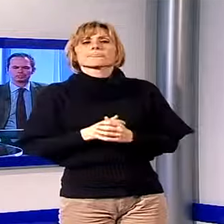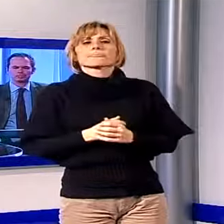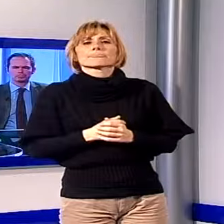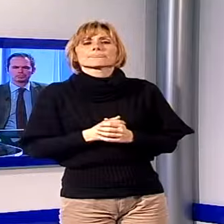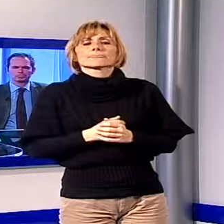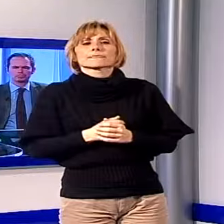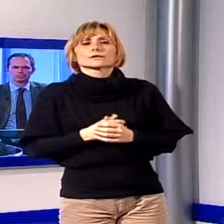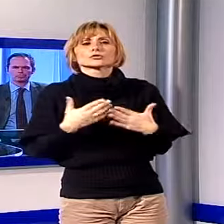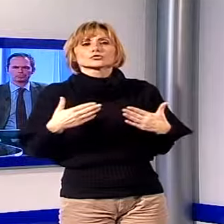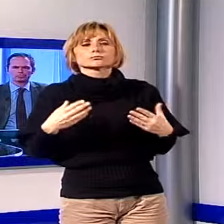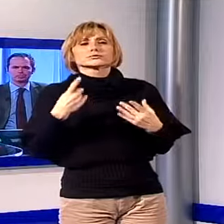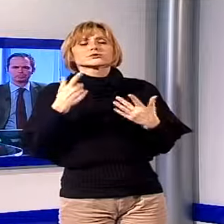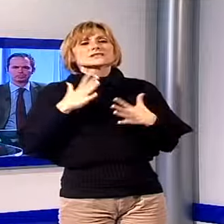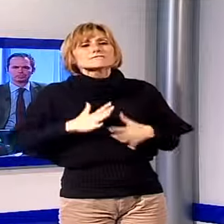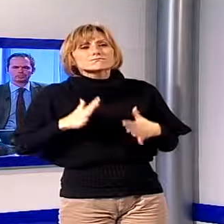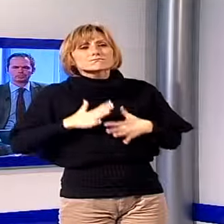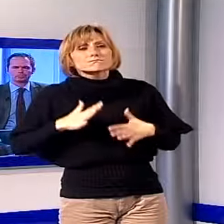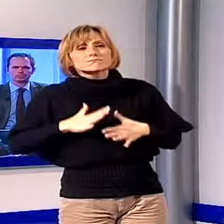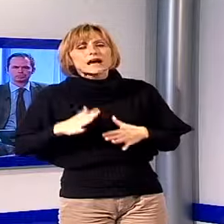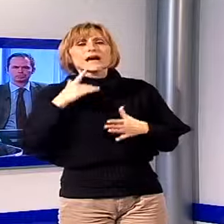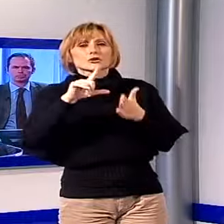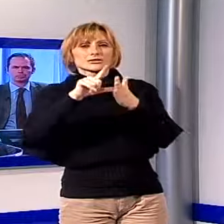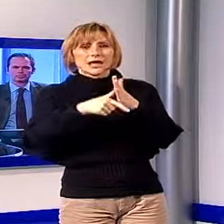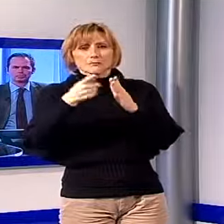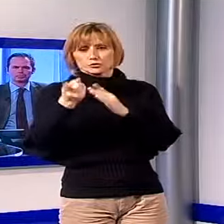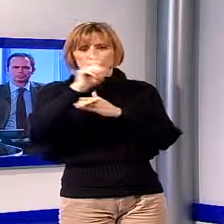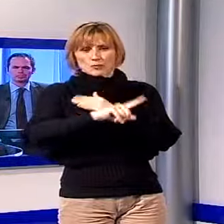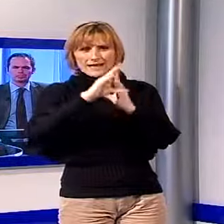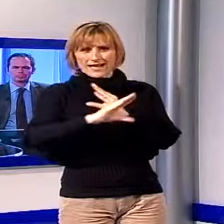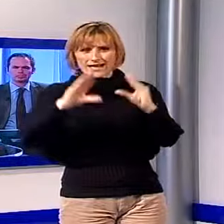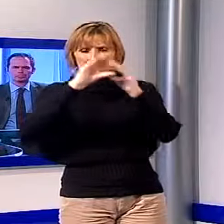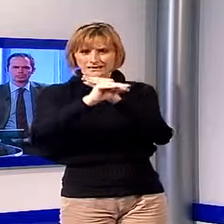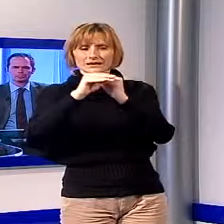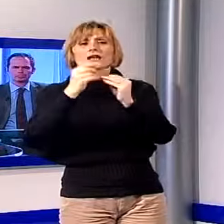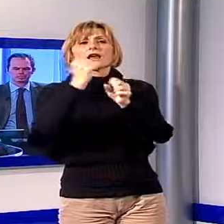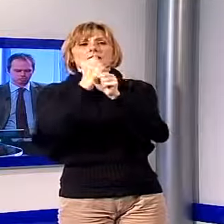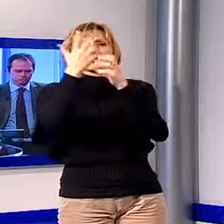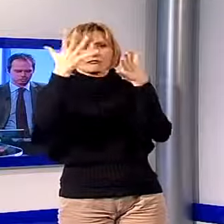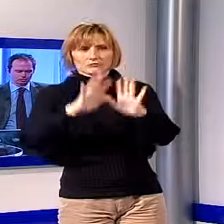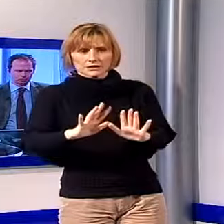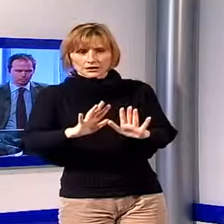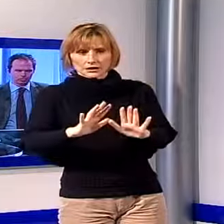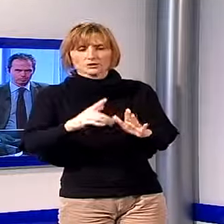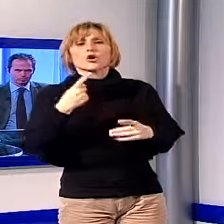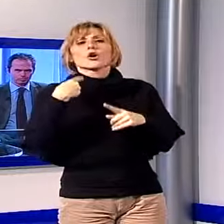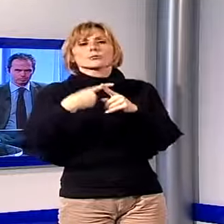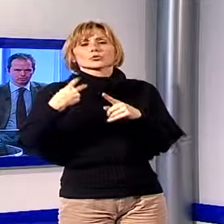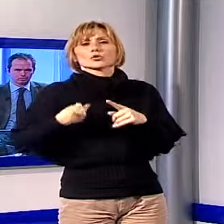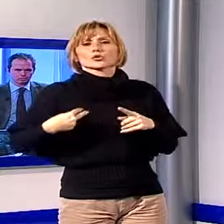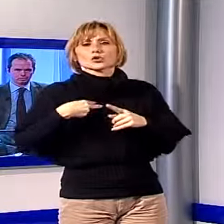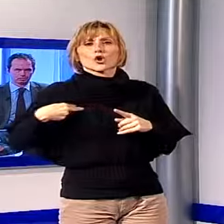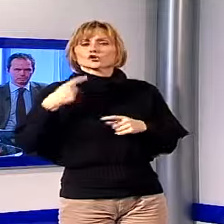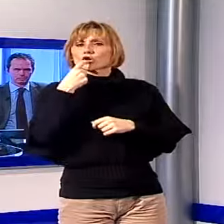verrà operata. Mi auguro nell'arco della giornata sia terminato il lavoro. La Croce Rossa di